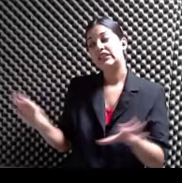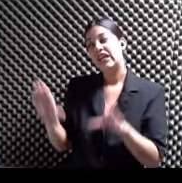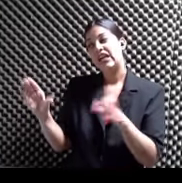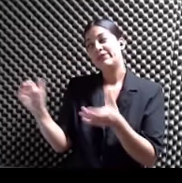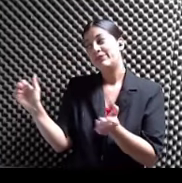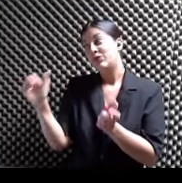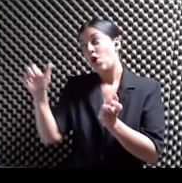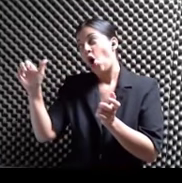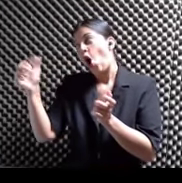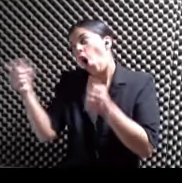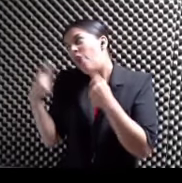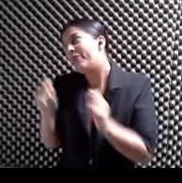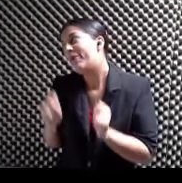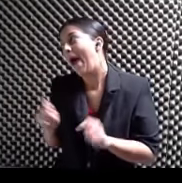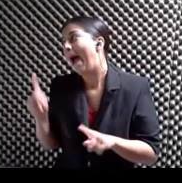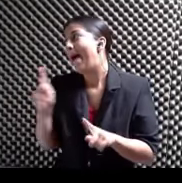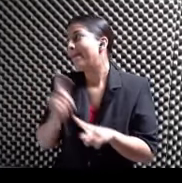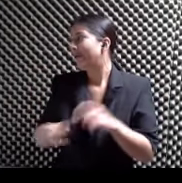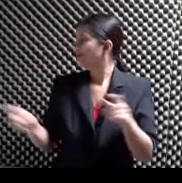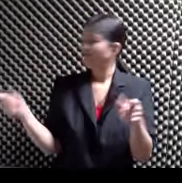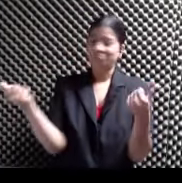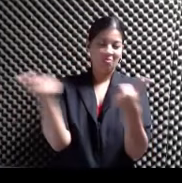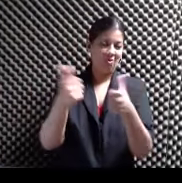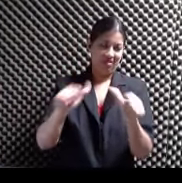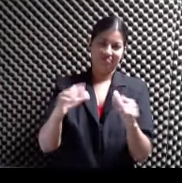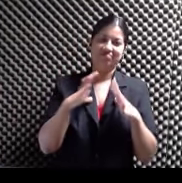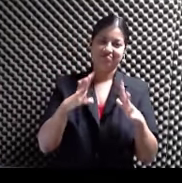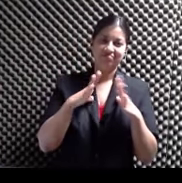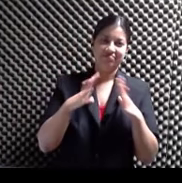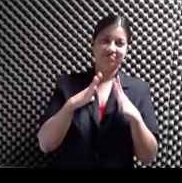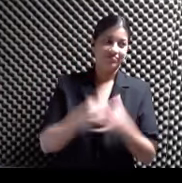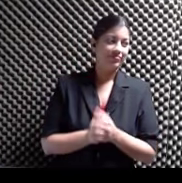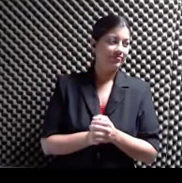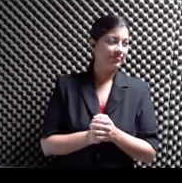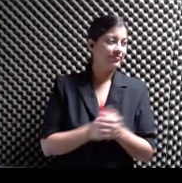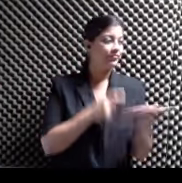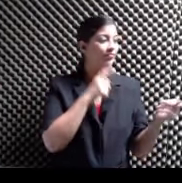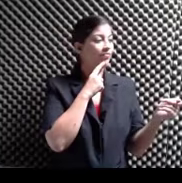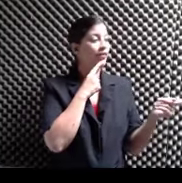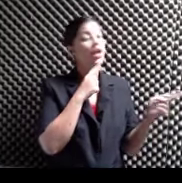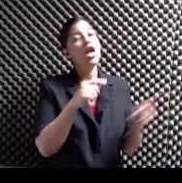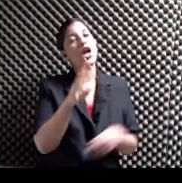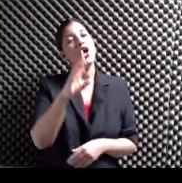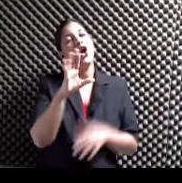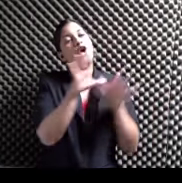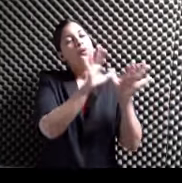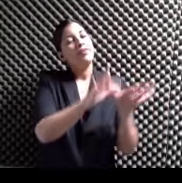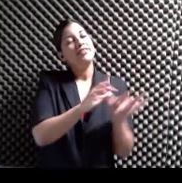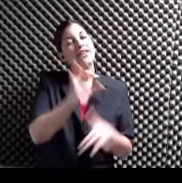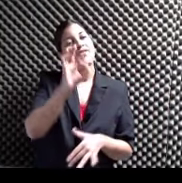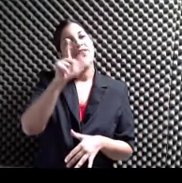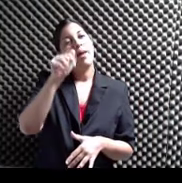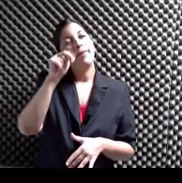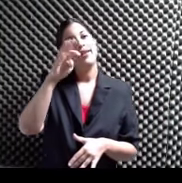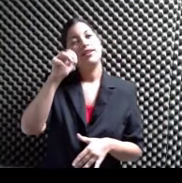Claro Pero le sale bueno Qué poca vergüenza De romance flamenco Con Ana del Rocío 787-505